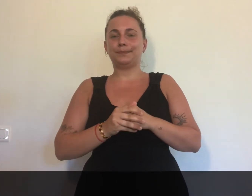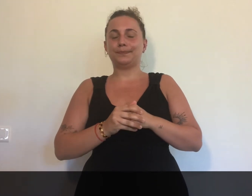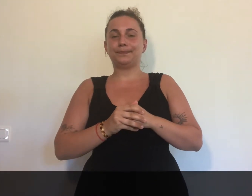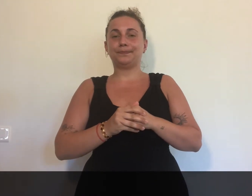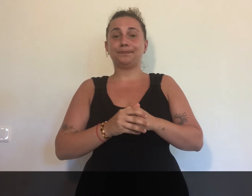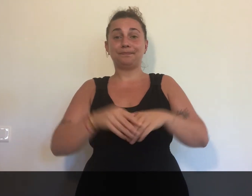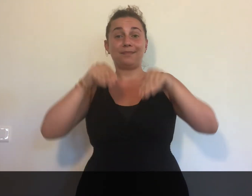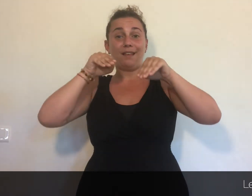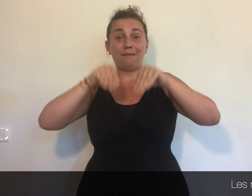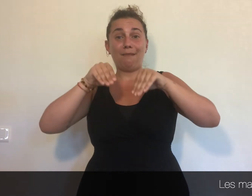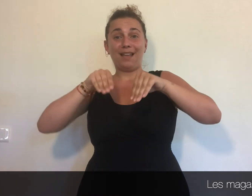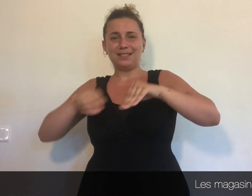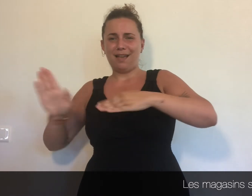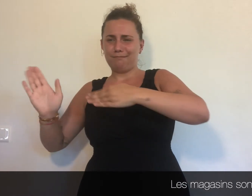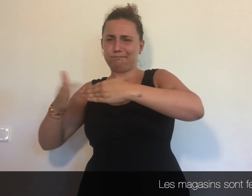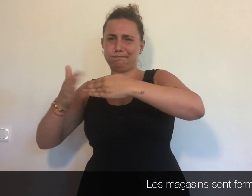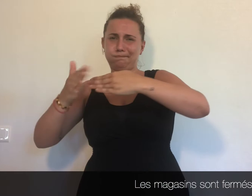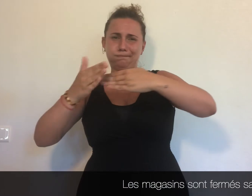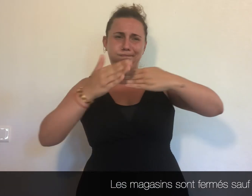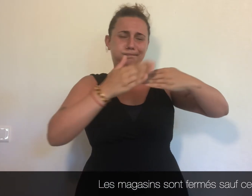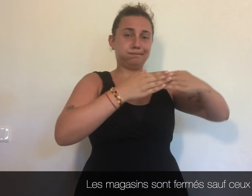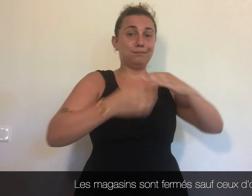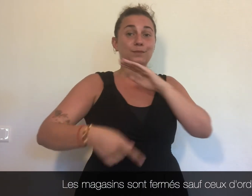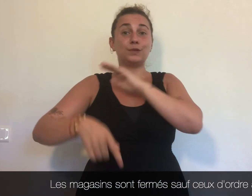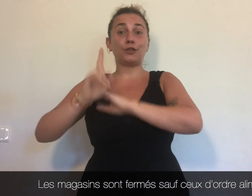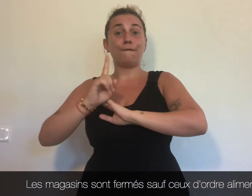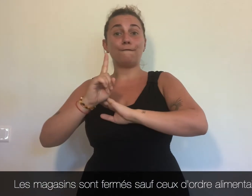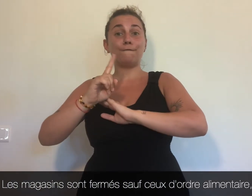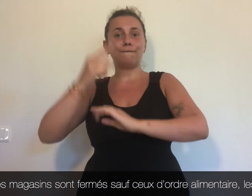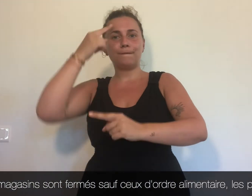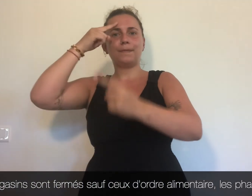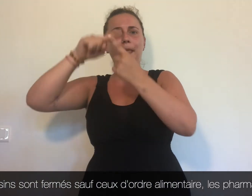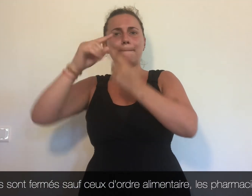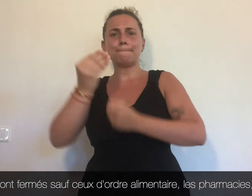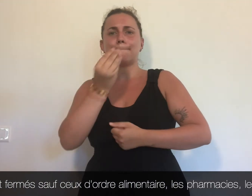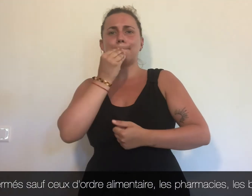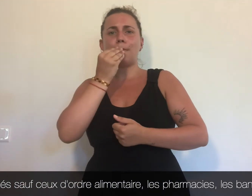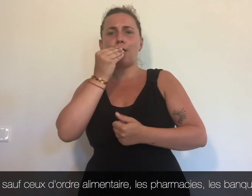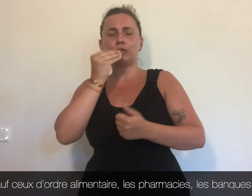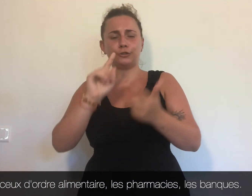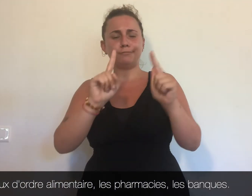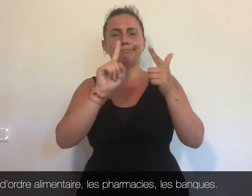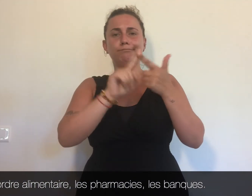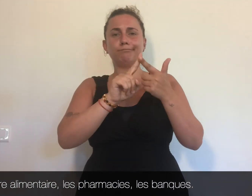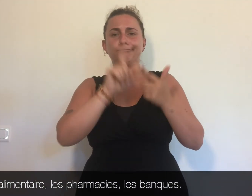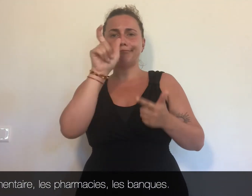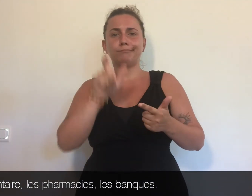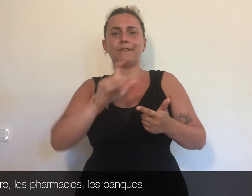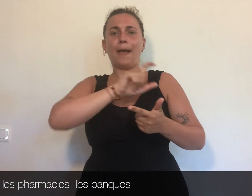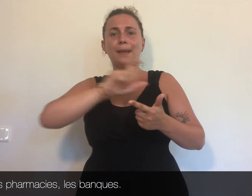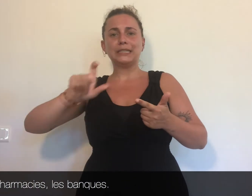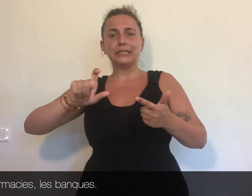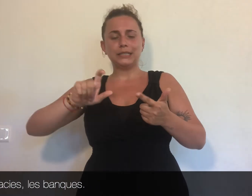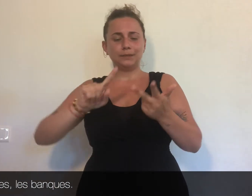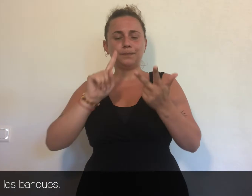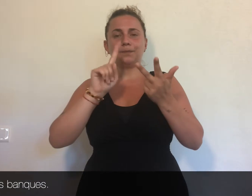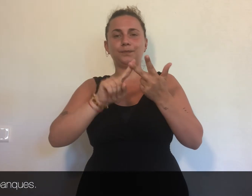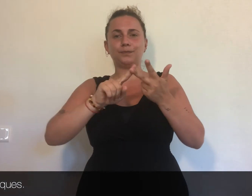Les magasins sont fermés à l'exception de ceux d'ordre alimentaire, les pharmacies et les banques